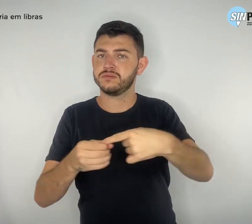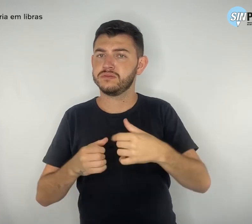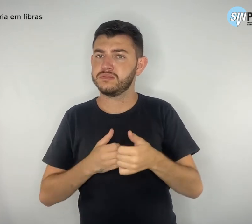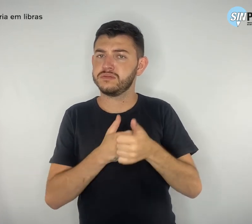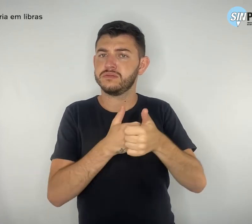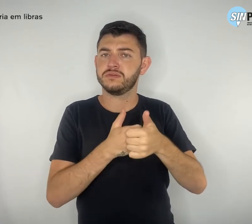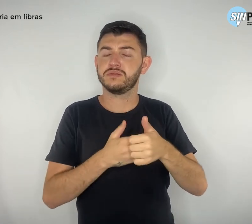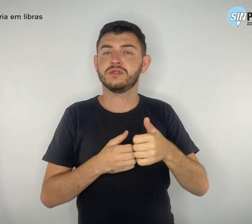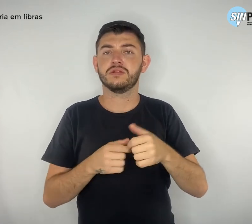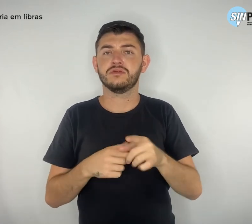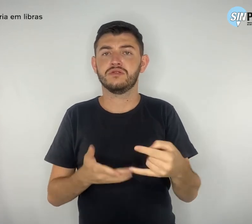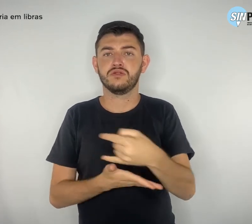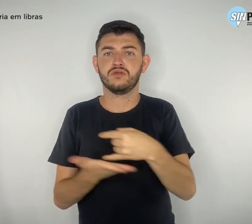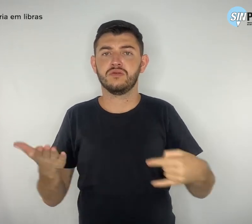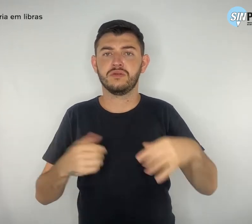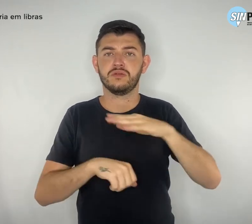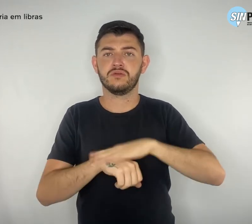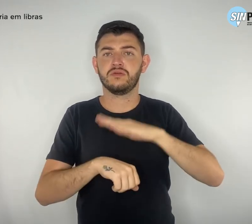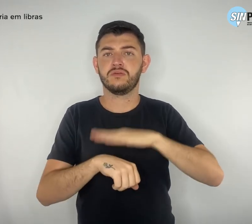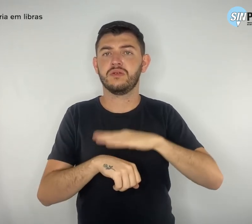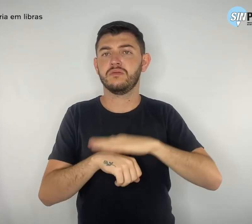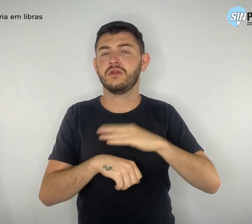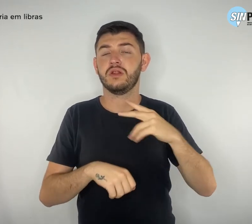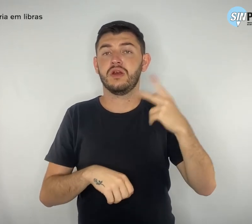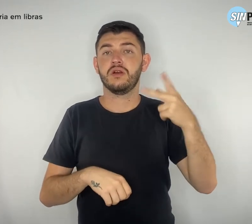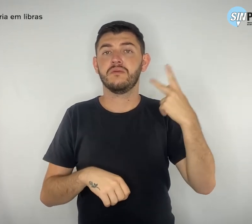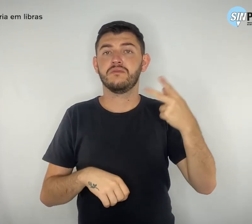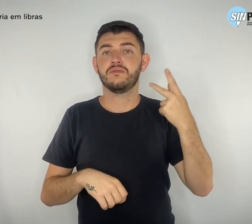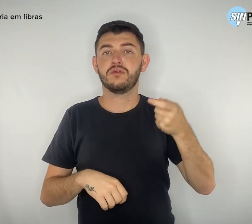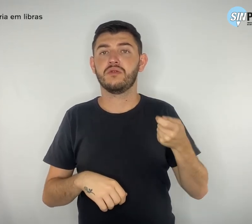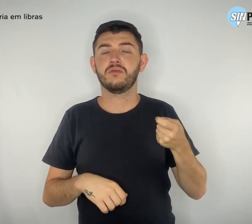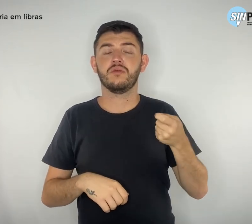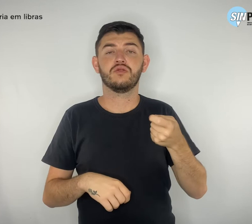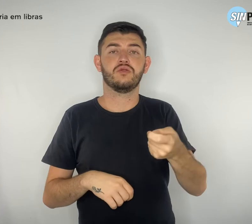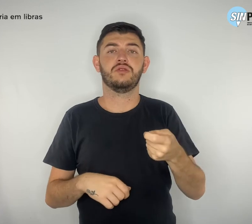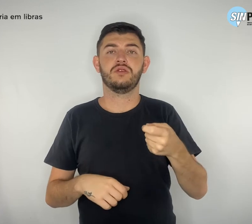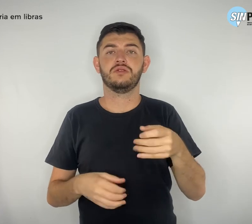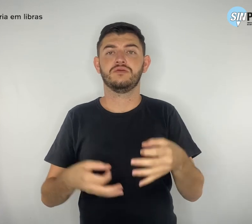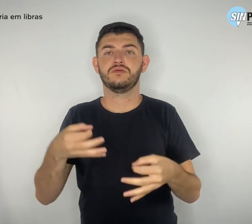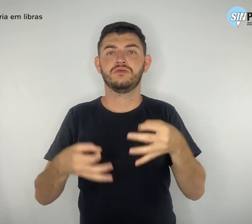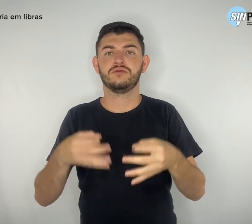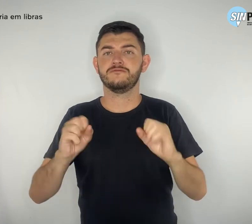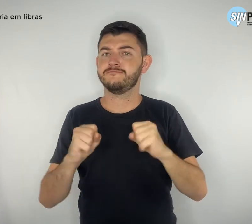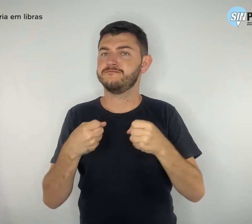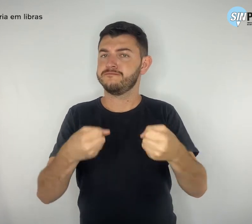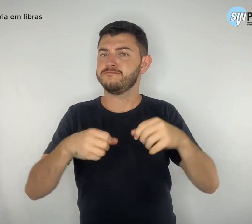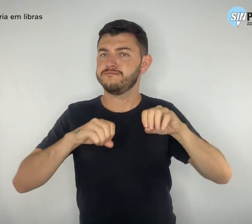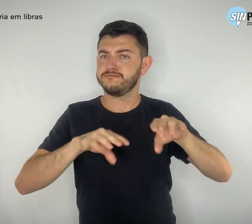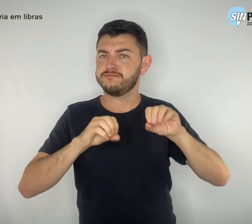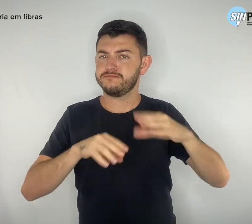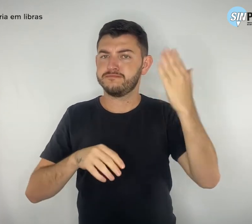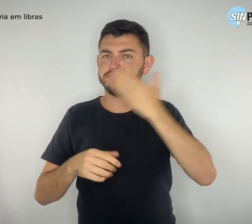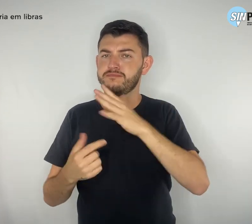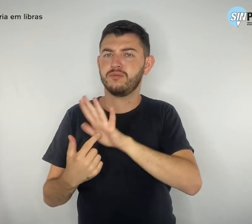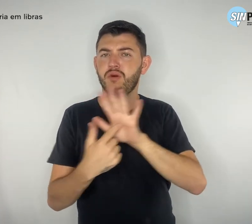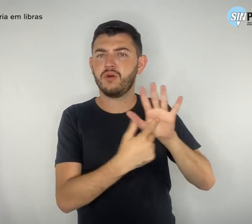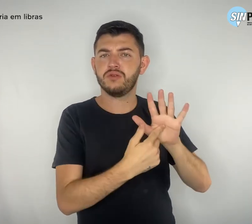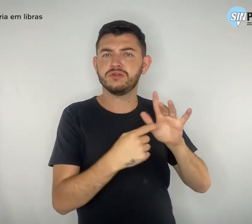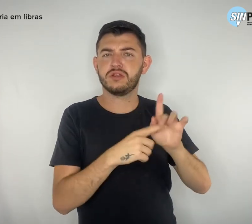2ª Promotoria de Justiça de Defesa da Educação aponta uma série de violações